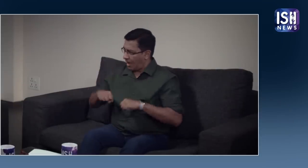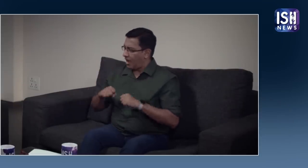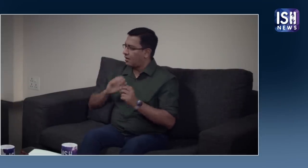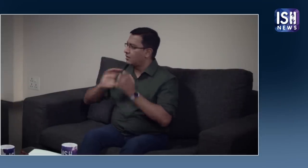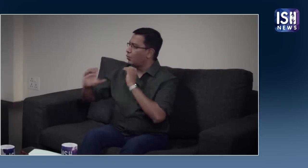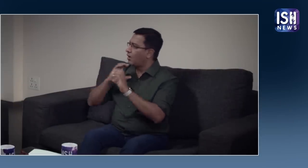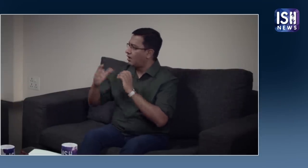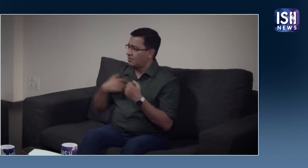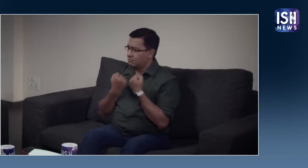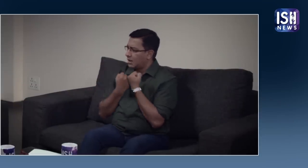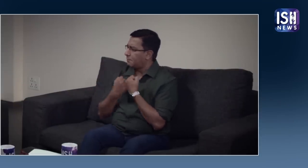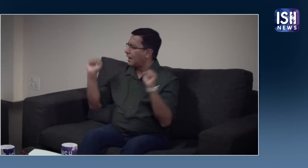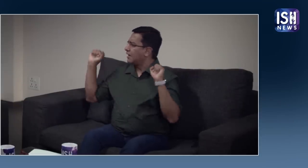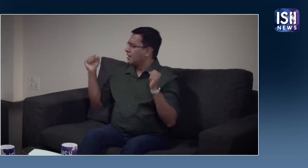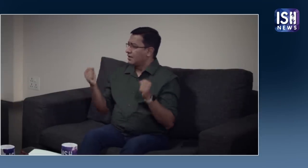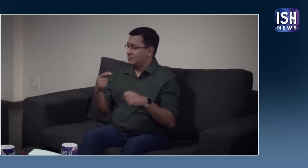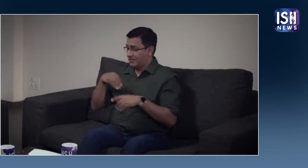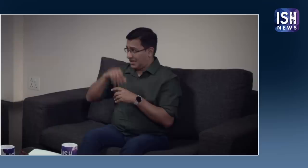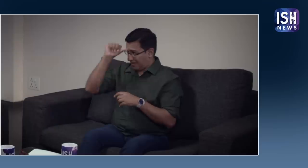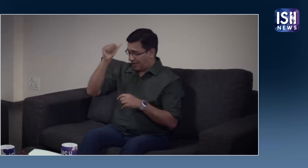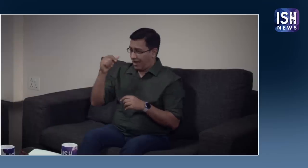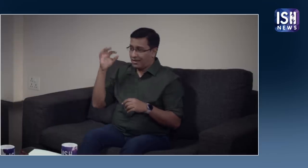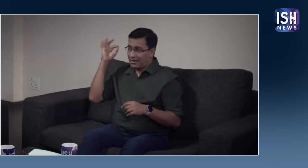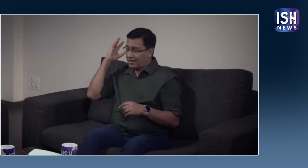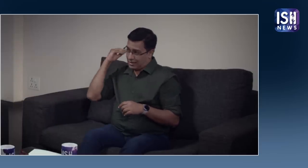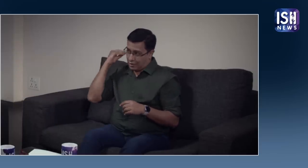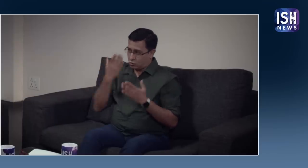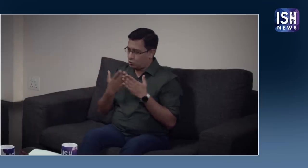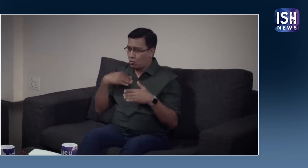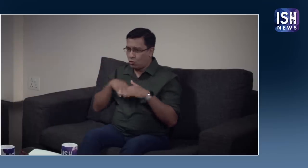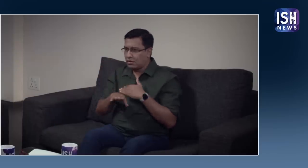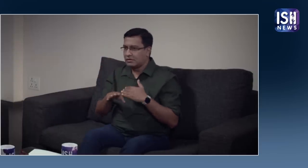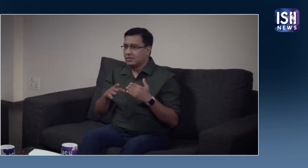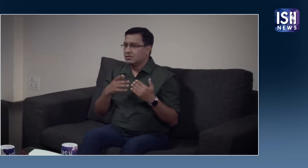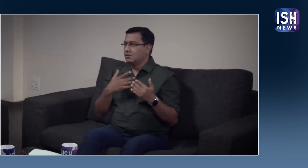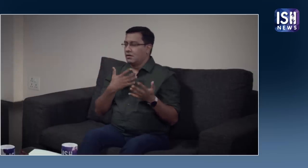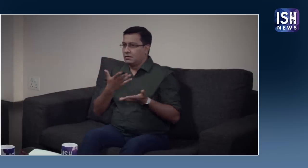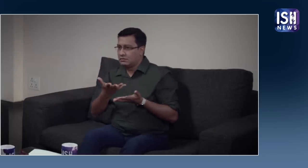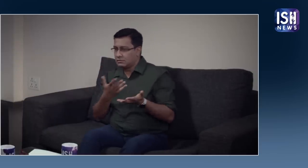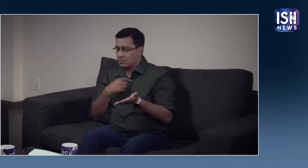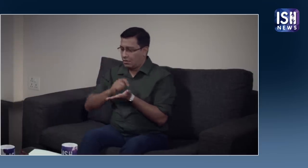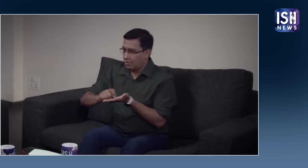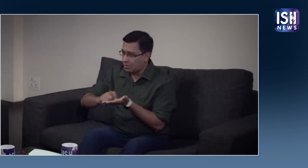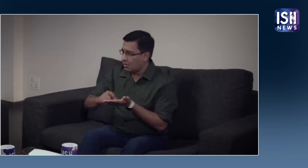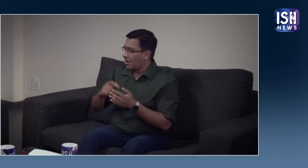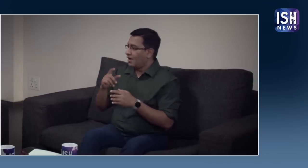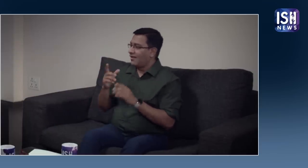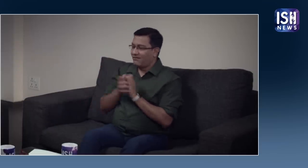स्वतंत्र रूप से समबाद कर सकता हूँ भारतिय सुनने वाले स्कूलों में मुझे लिख कर समबाद करना पड़ता था या मुझे अपने